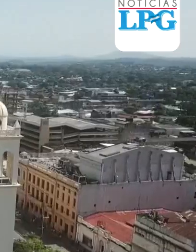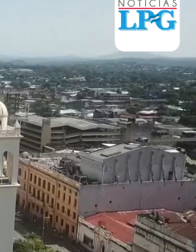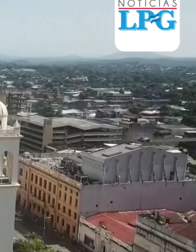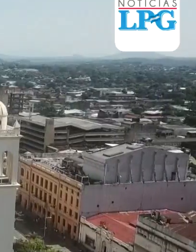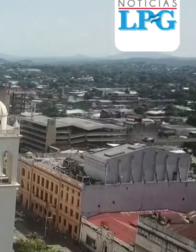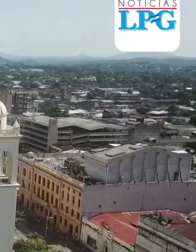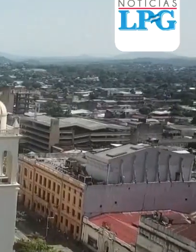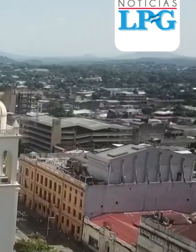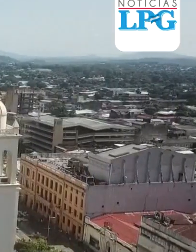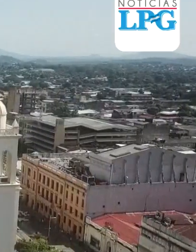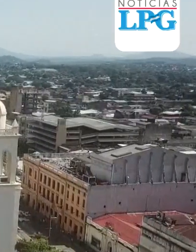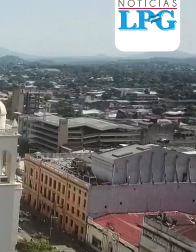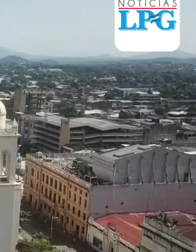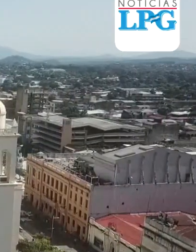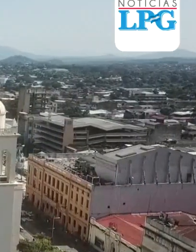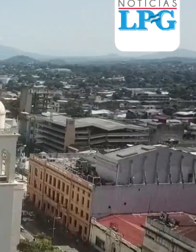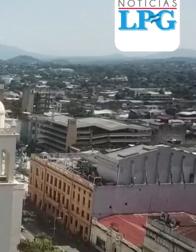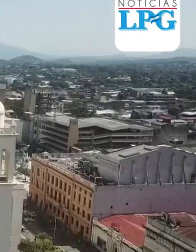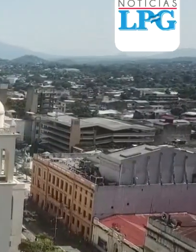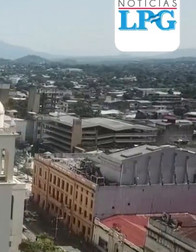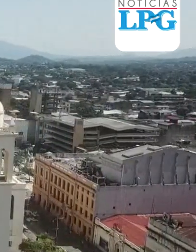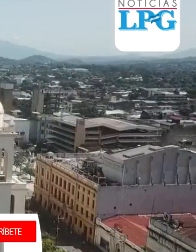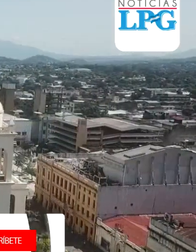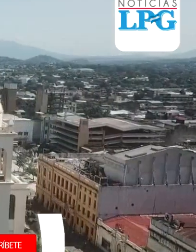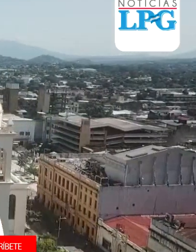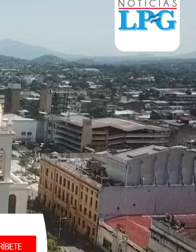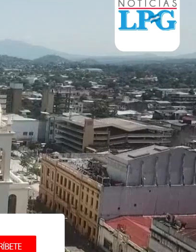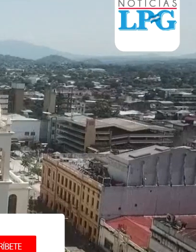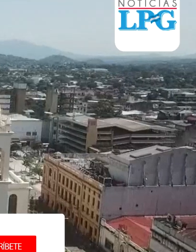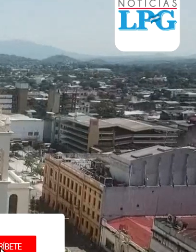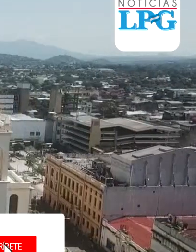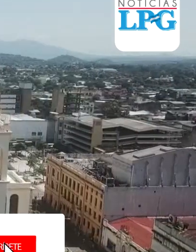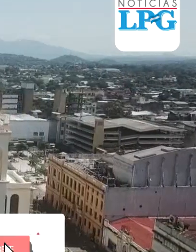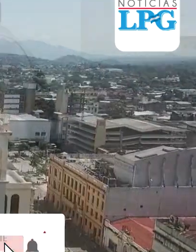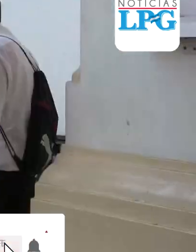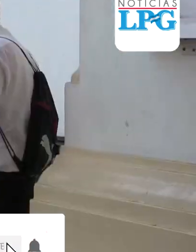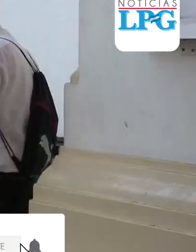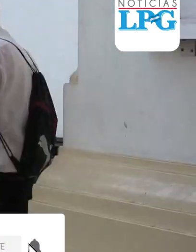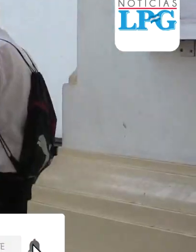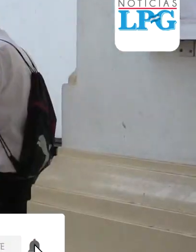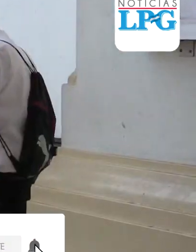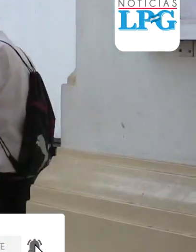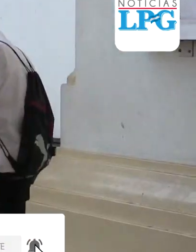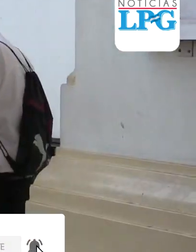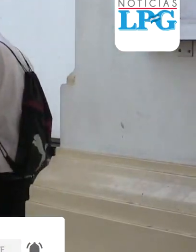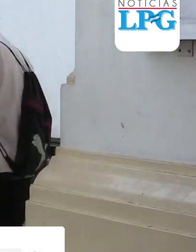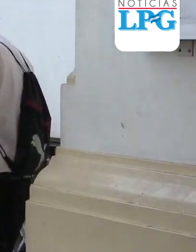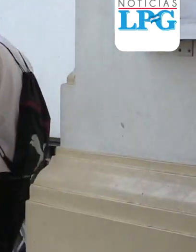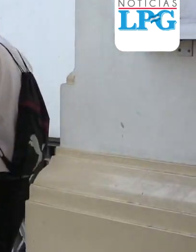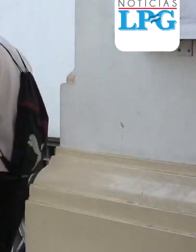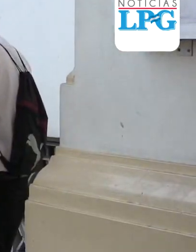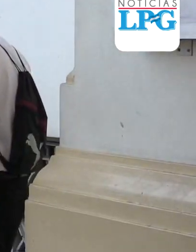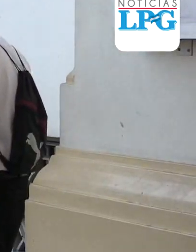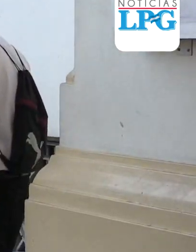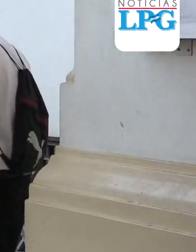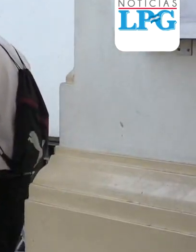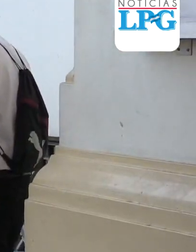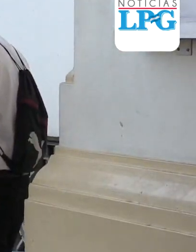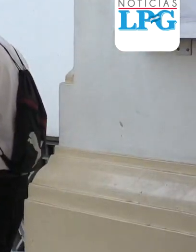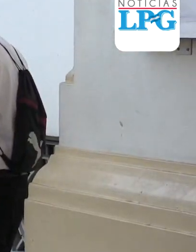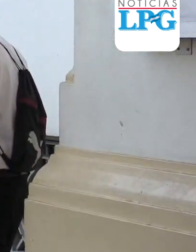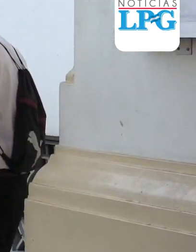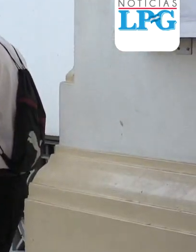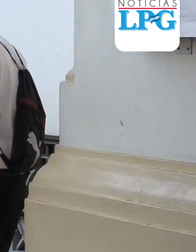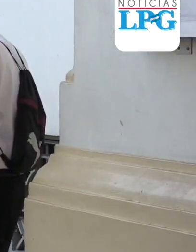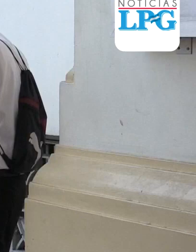Para este domingo 30 de agosto estaba programado que la filigresía católica regresara a los templos para la realización de la Eucaristía de manera presencial, tras